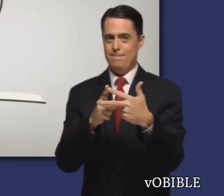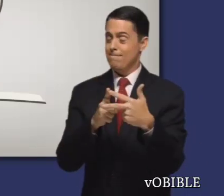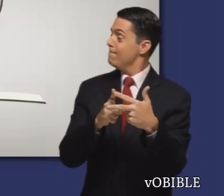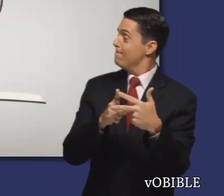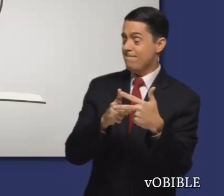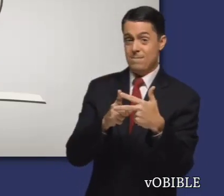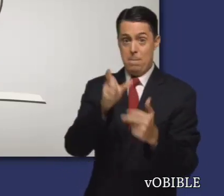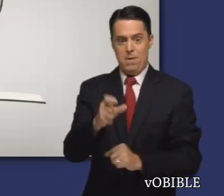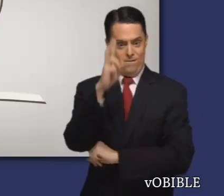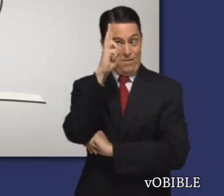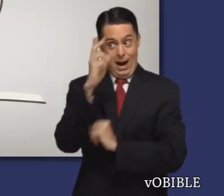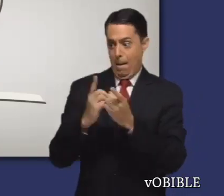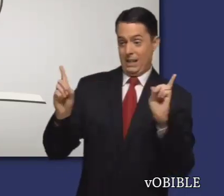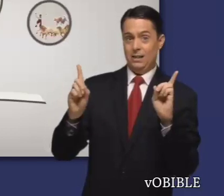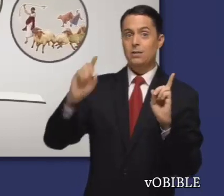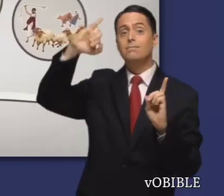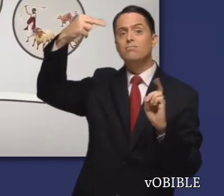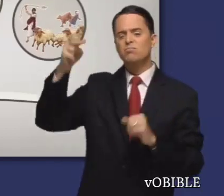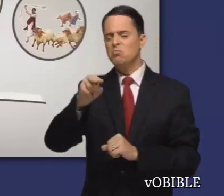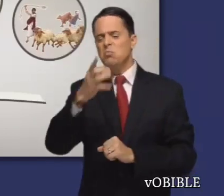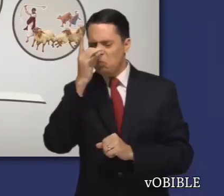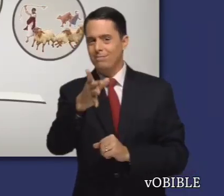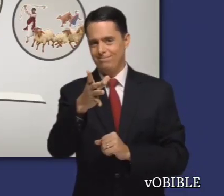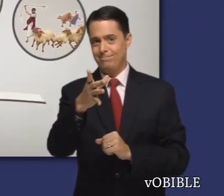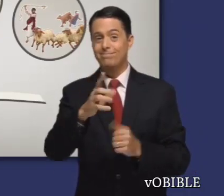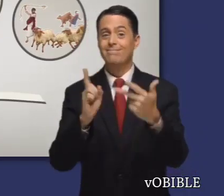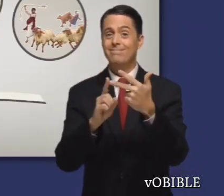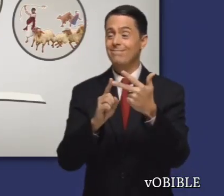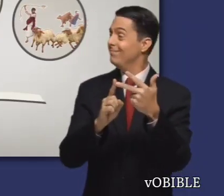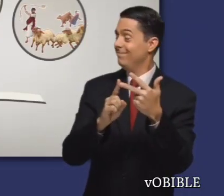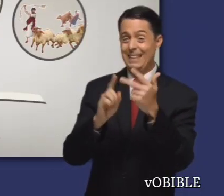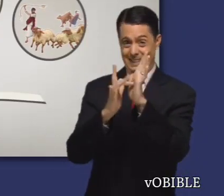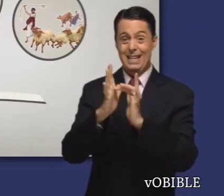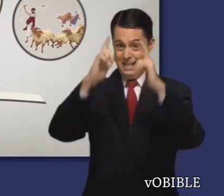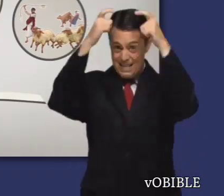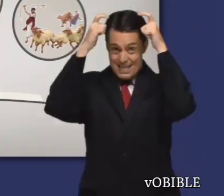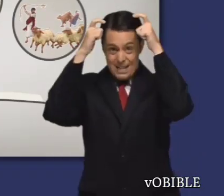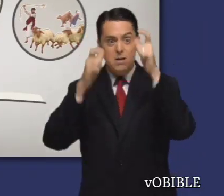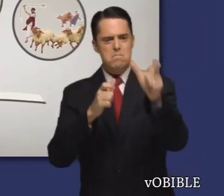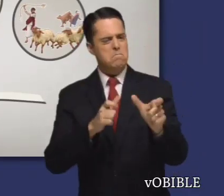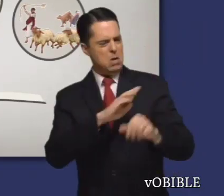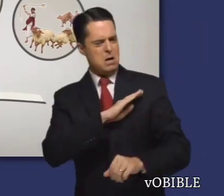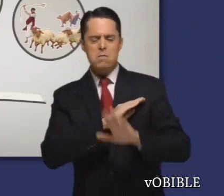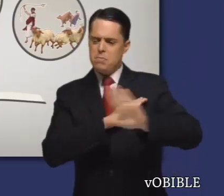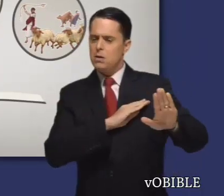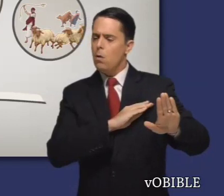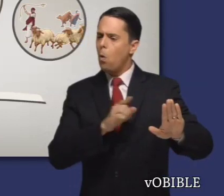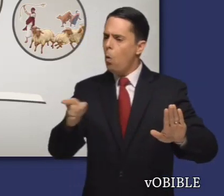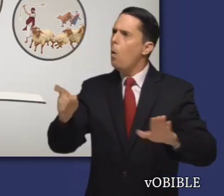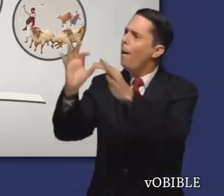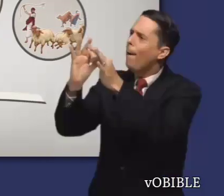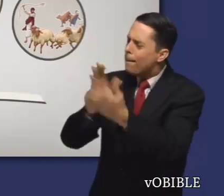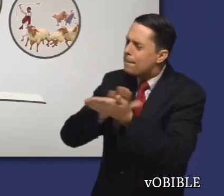el divorcio injustificado y en cómo el mensajero del pacto, el predicho rey del reino de Dios, actúa en favor de la